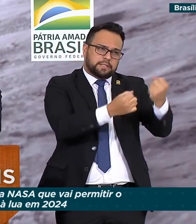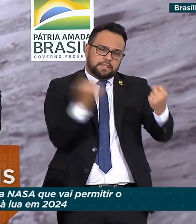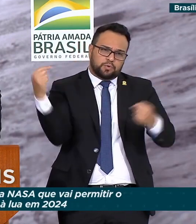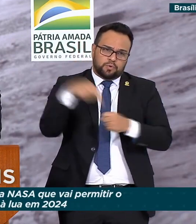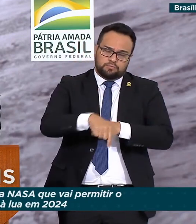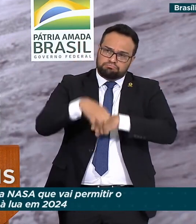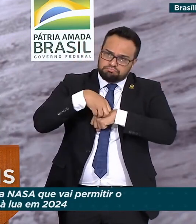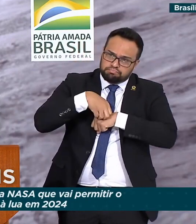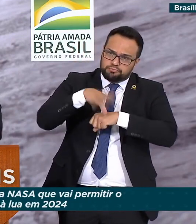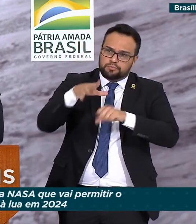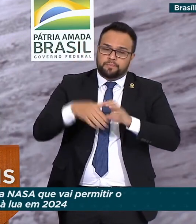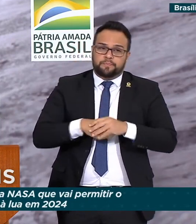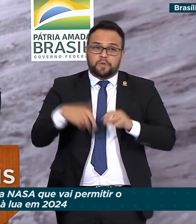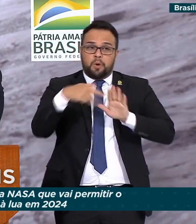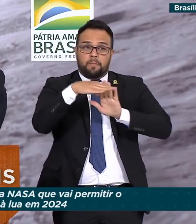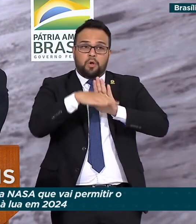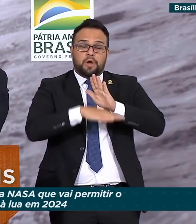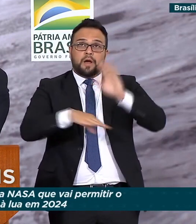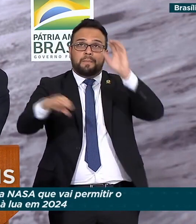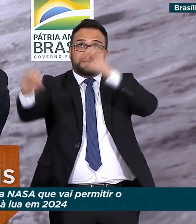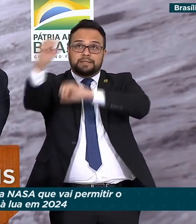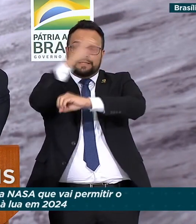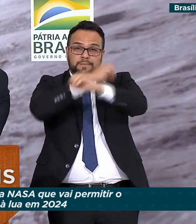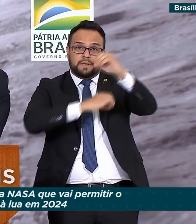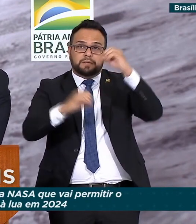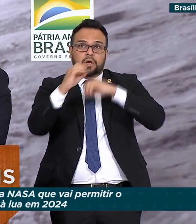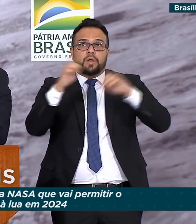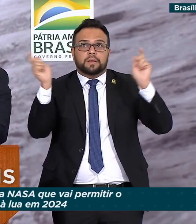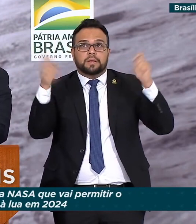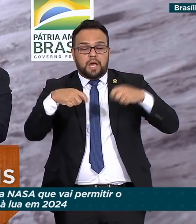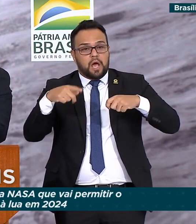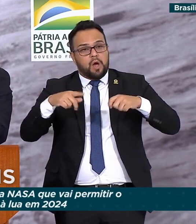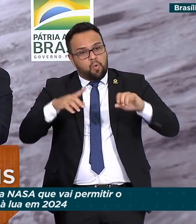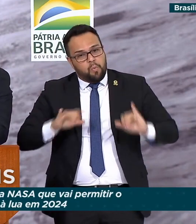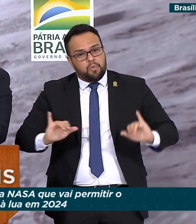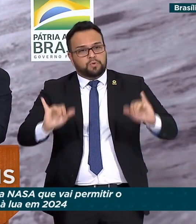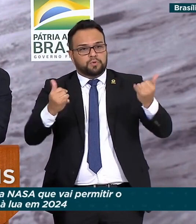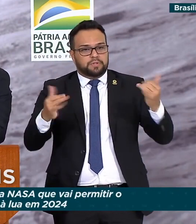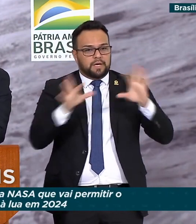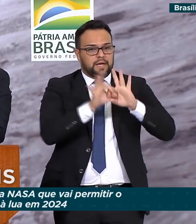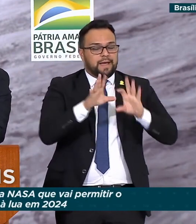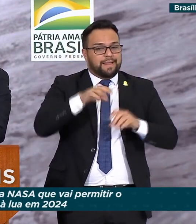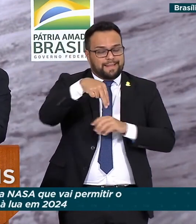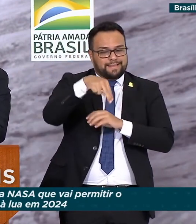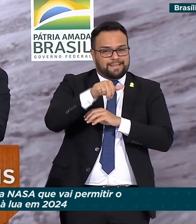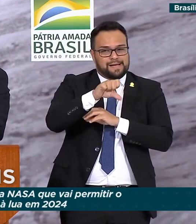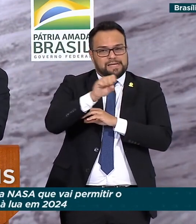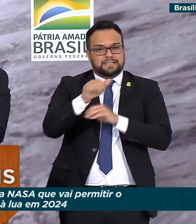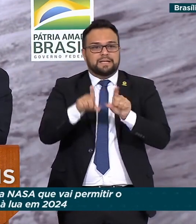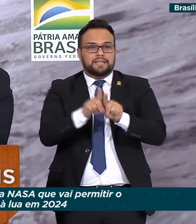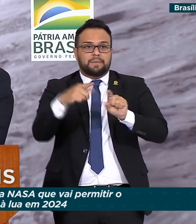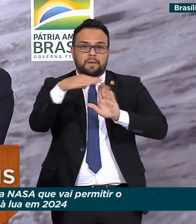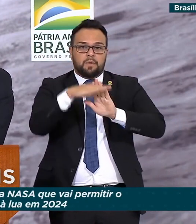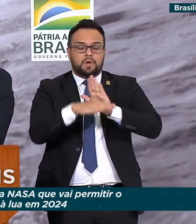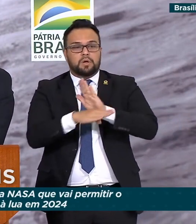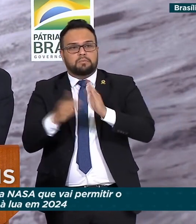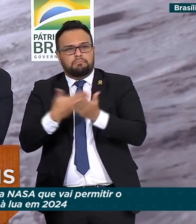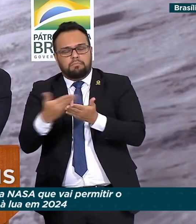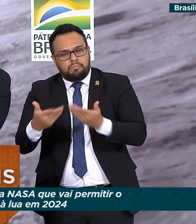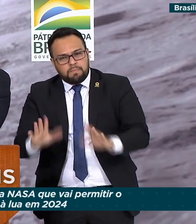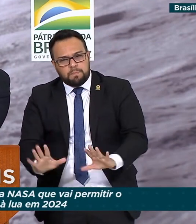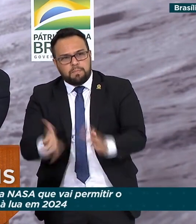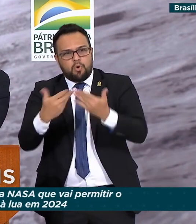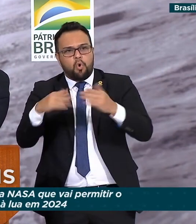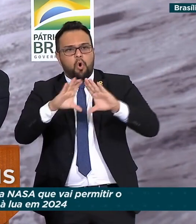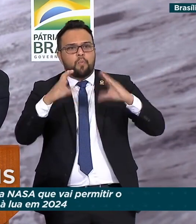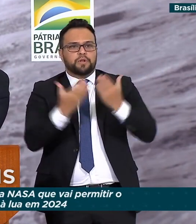O programa espacial, então, presidente, ele terá a oportunidade de trabalhar com a NASA e outras agências espaciais de ponta em projetos dessa iniciativa que levará a